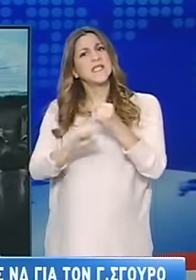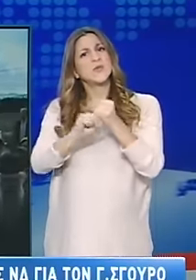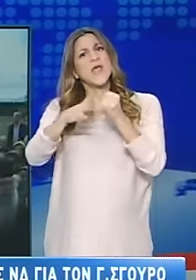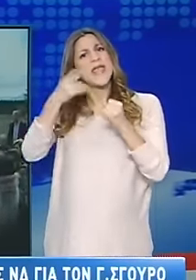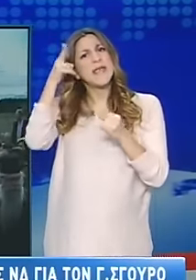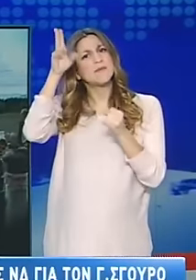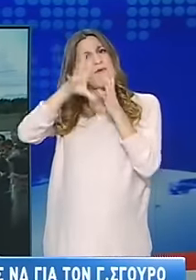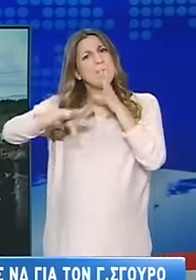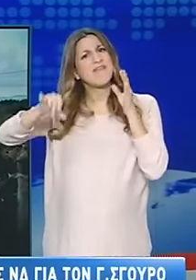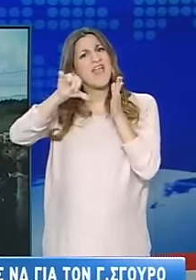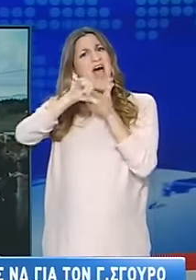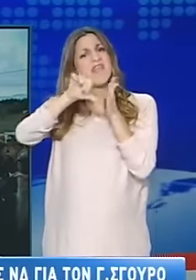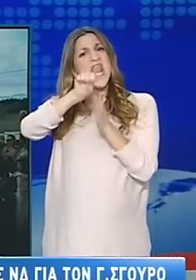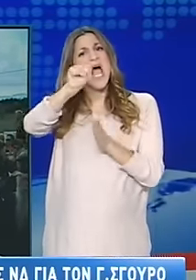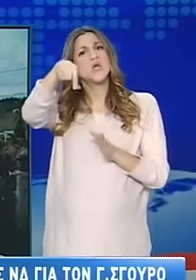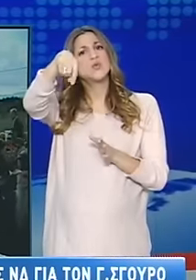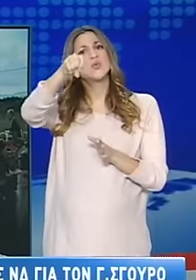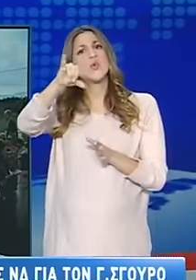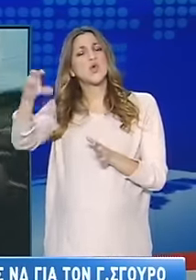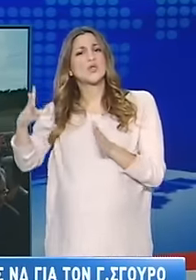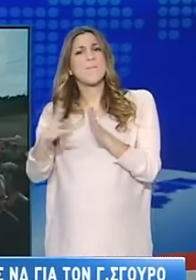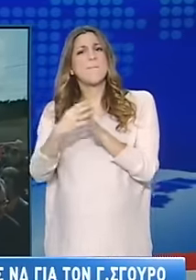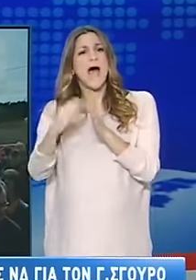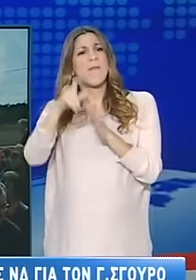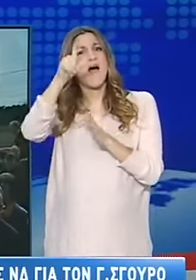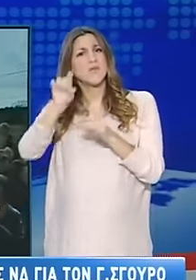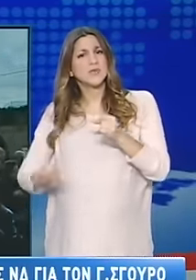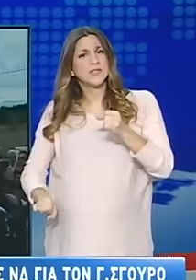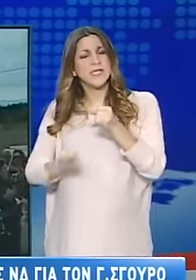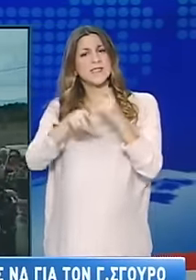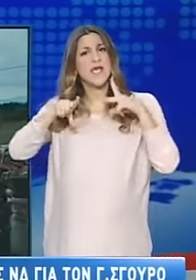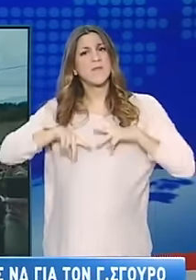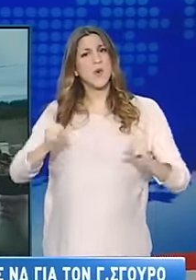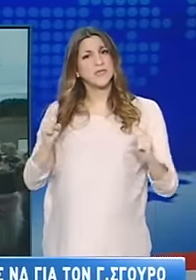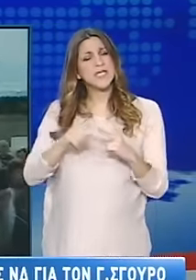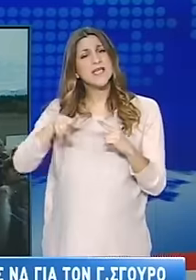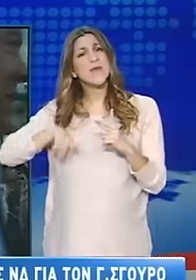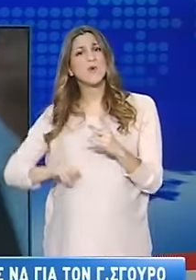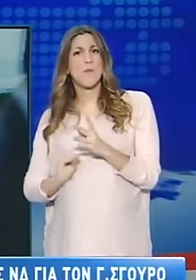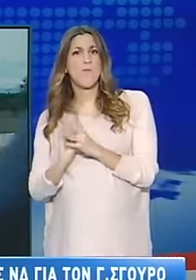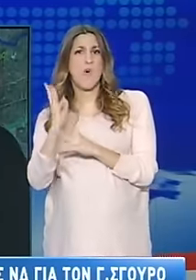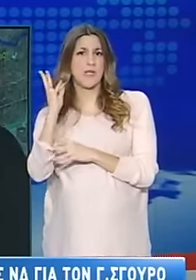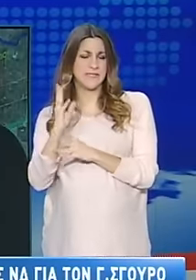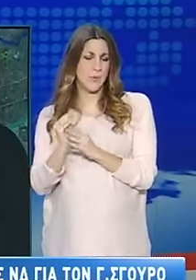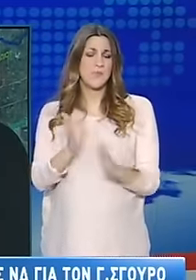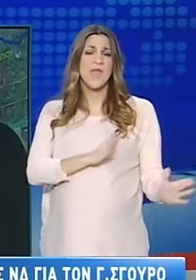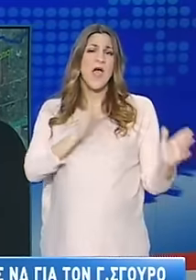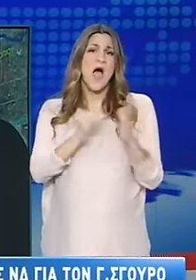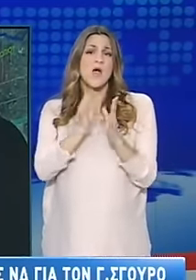Δημοκρατίας, μεταξύ άλλων ο Άδωνης Γεωργιάδης και ο Πάνος Παναγιωτόπουλος. Υπάρχει ένας γόνιμος διάλογος, δήλωσε σήμερα ο